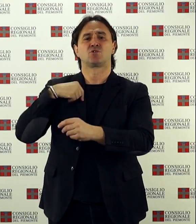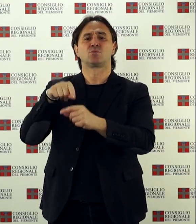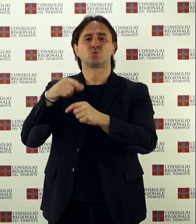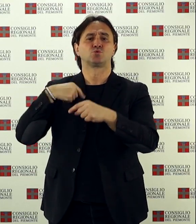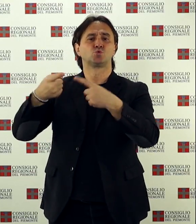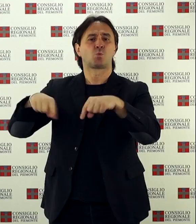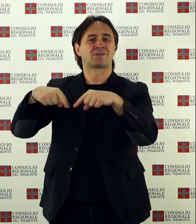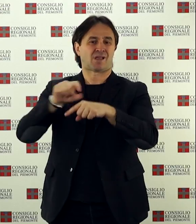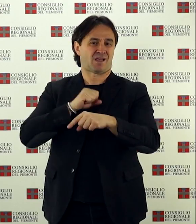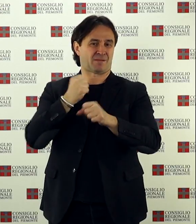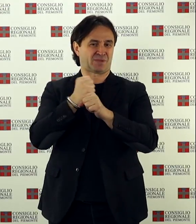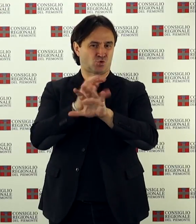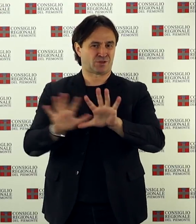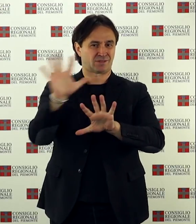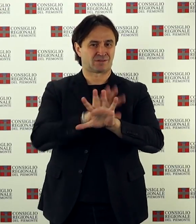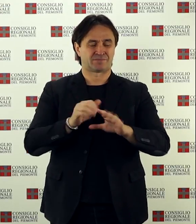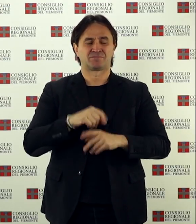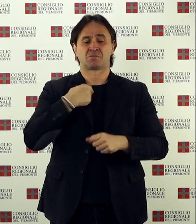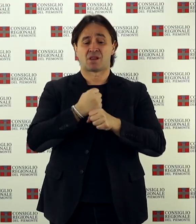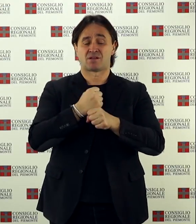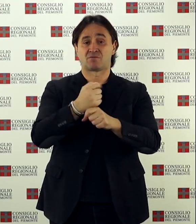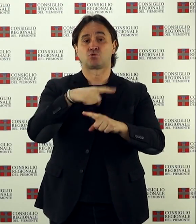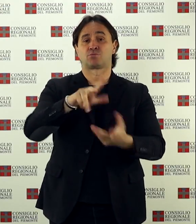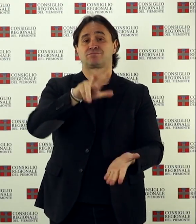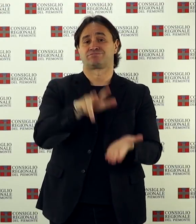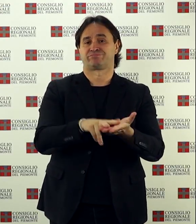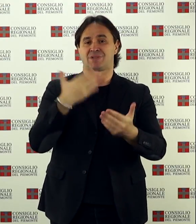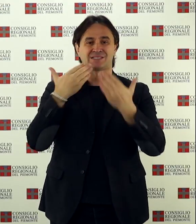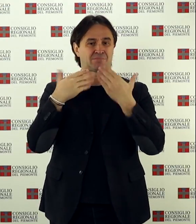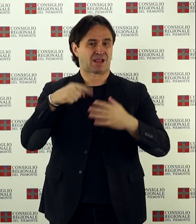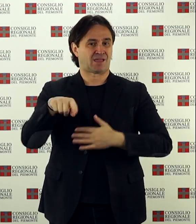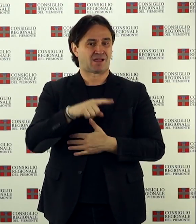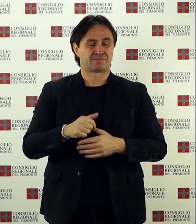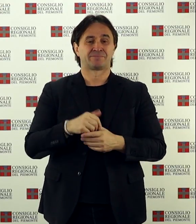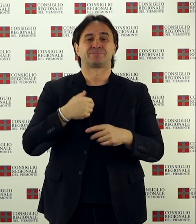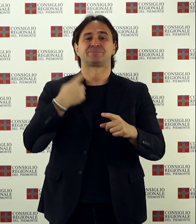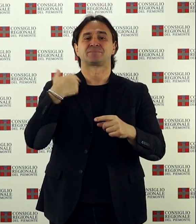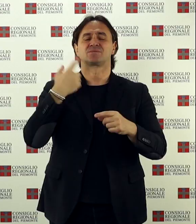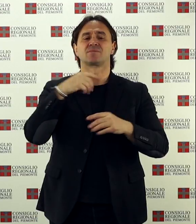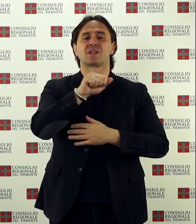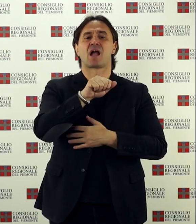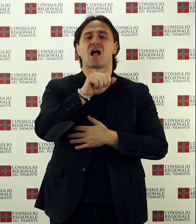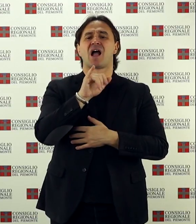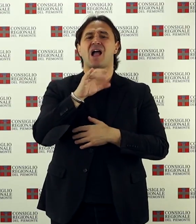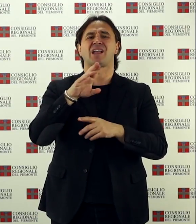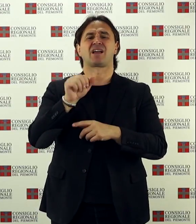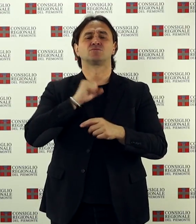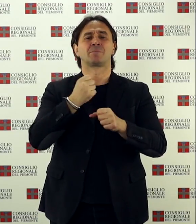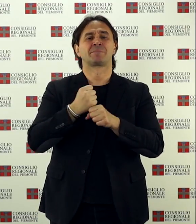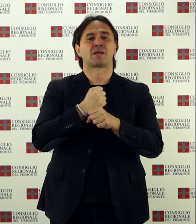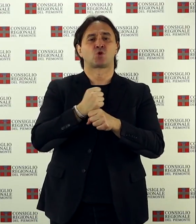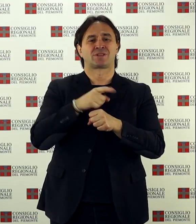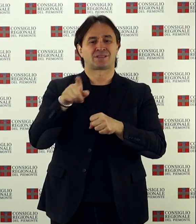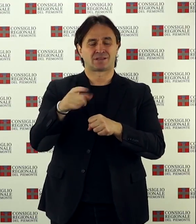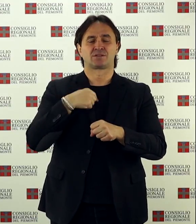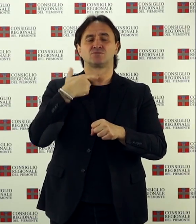enti locali piemontesi. Il lavoro, previsto da una mozione approvata dall'Assemblea regionale, è stato realizzato dalla Federazione AECRE del Piemonte,